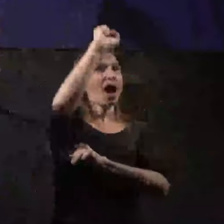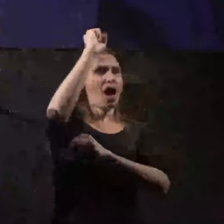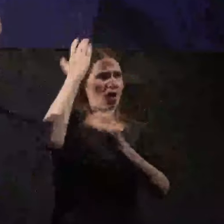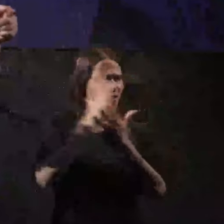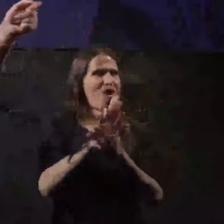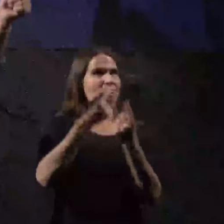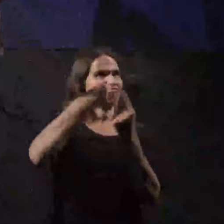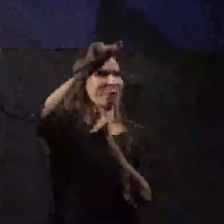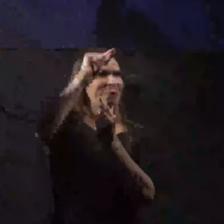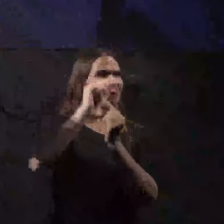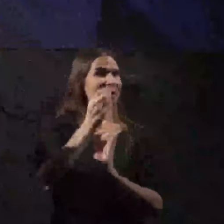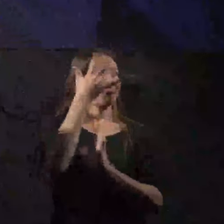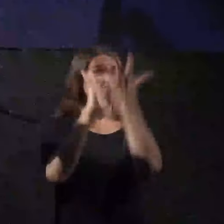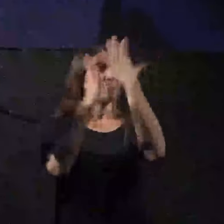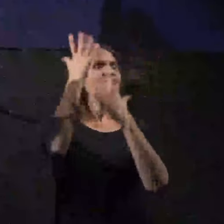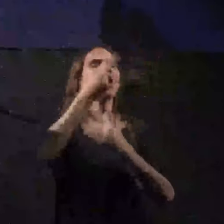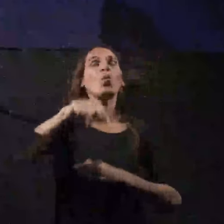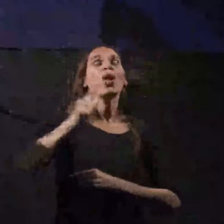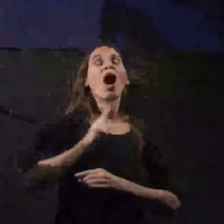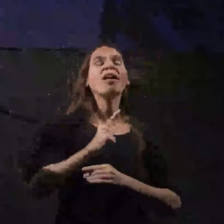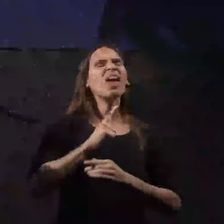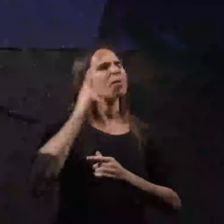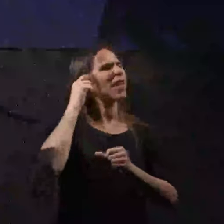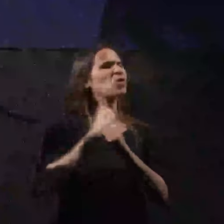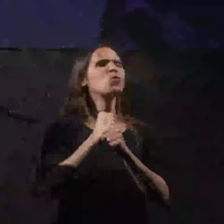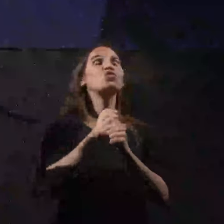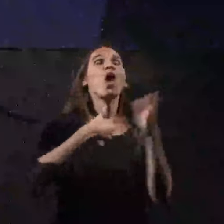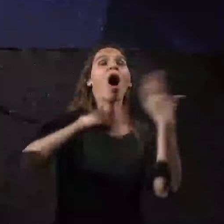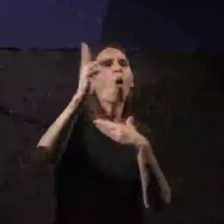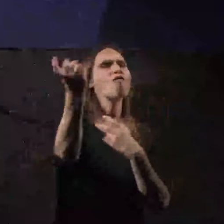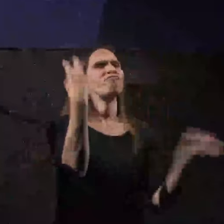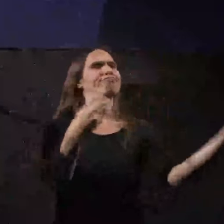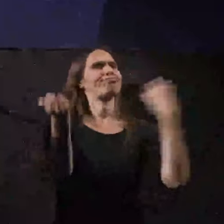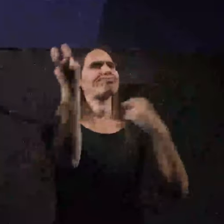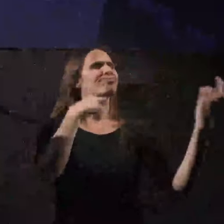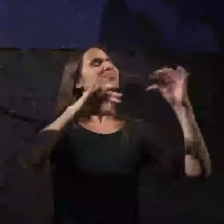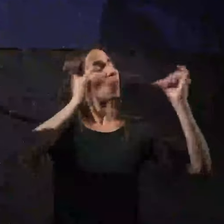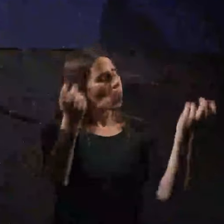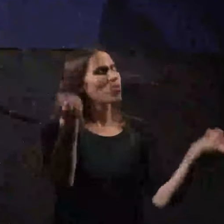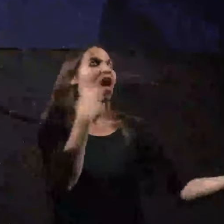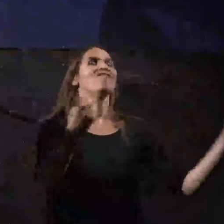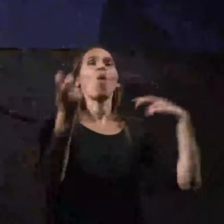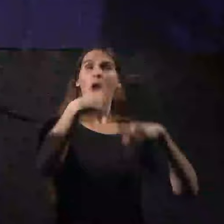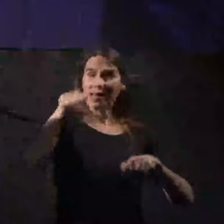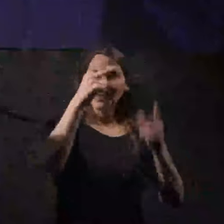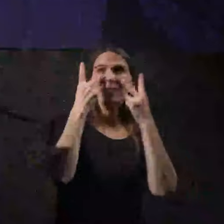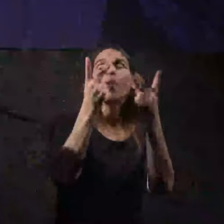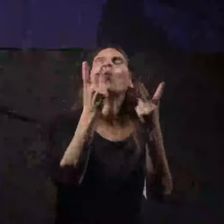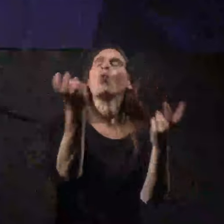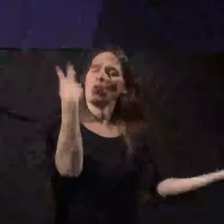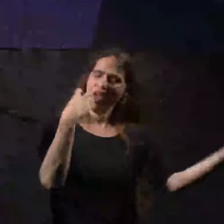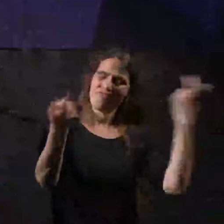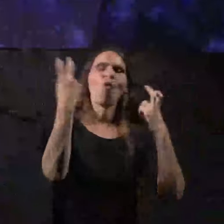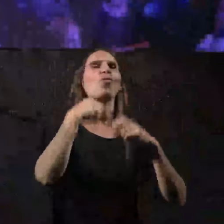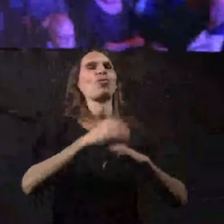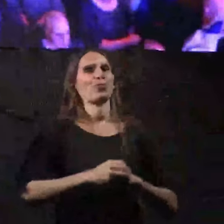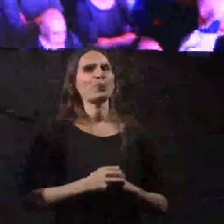נחכה בנחישות לרוב הזה והוא יבוא הוא יבוא אתם תראו שהוא יבוא